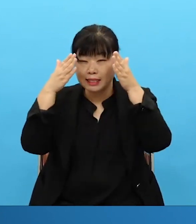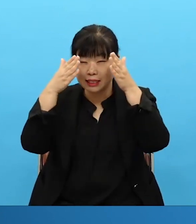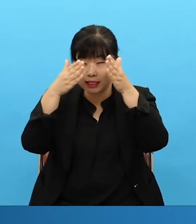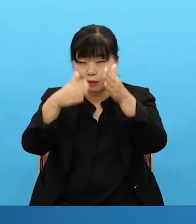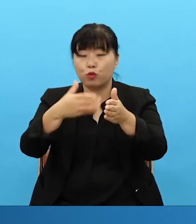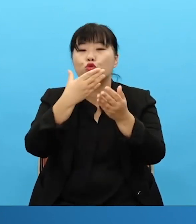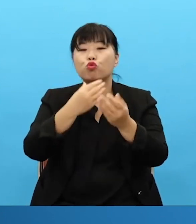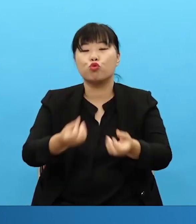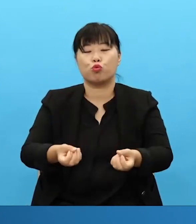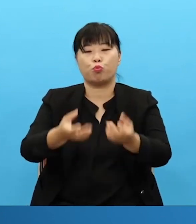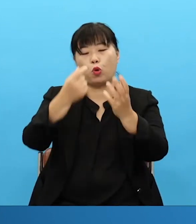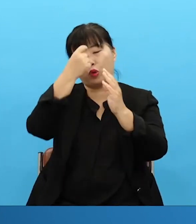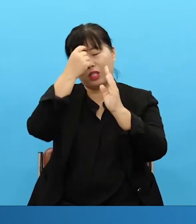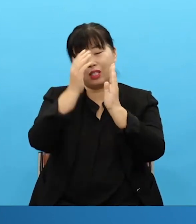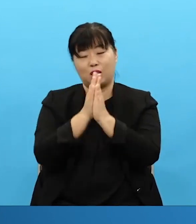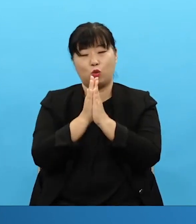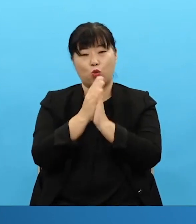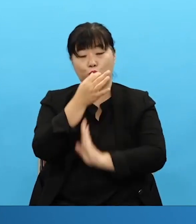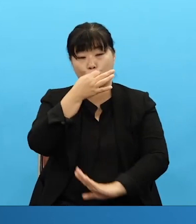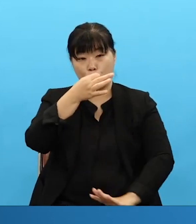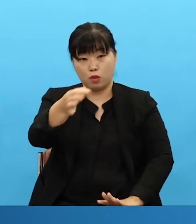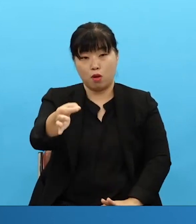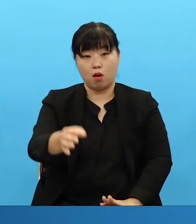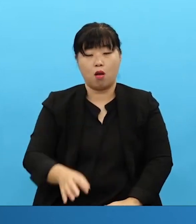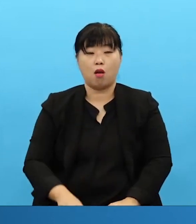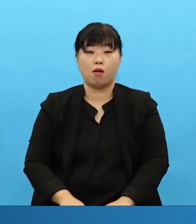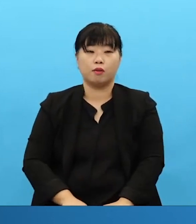that we call that selected concentration blessing and prayer.